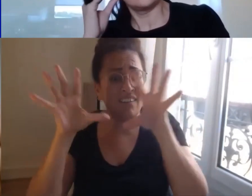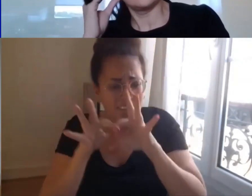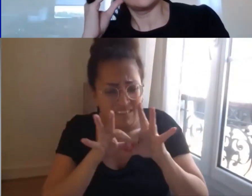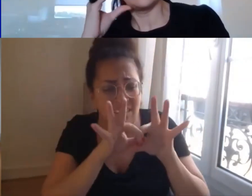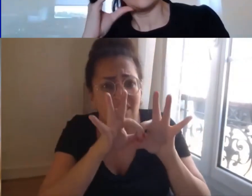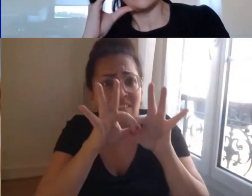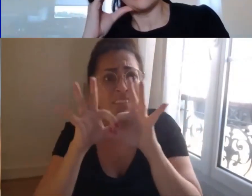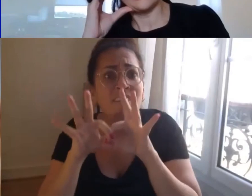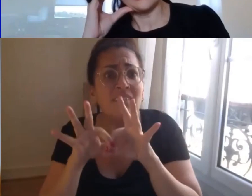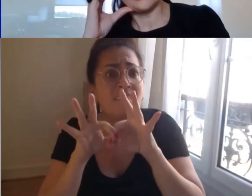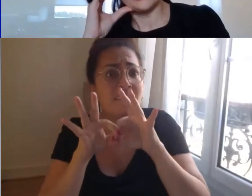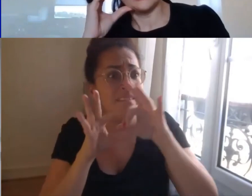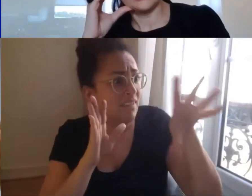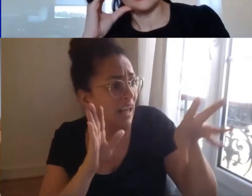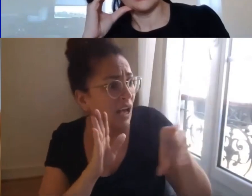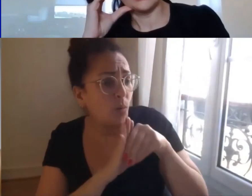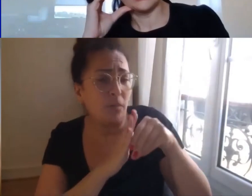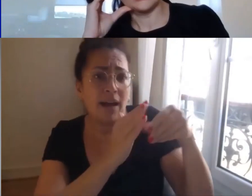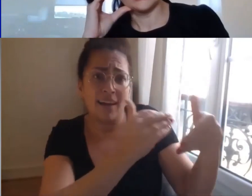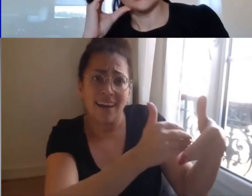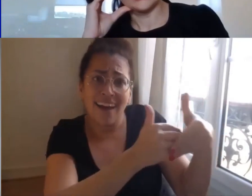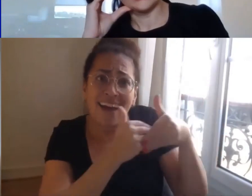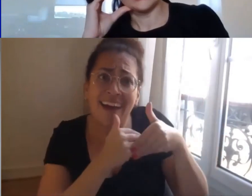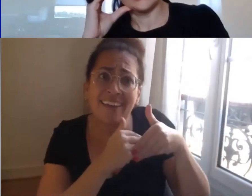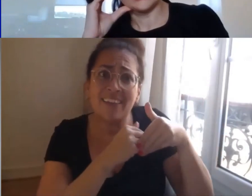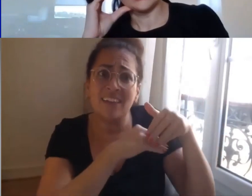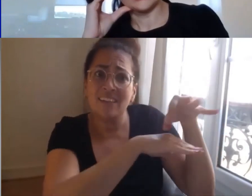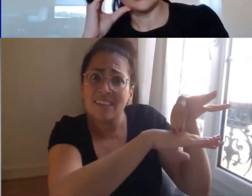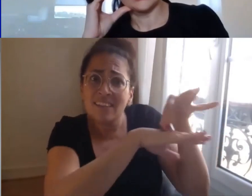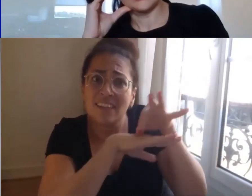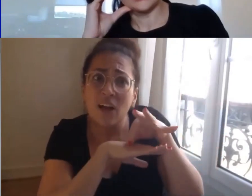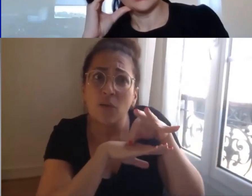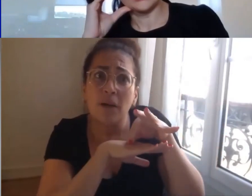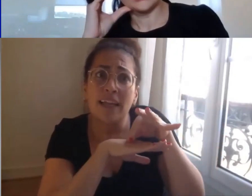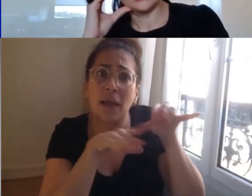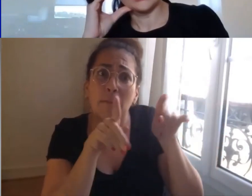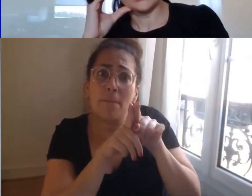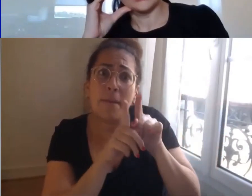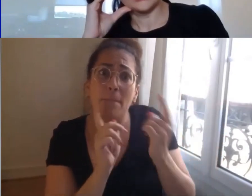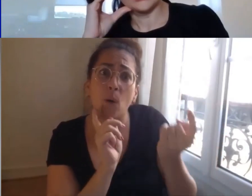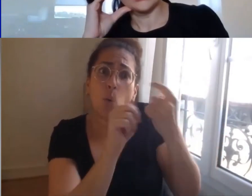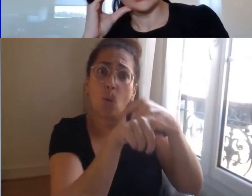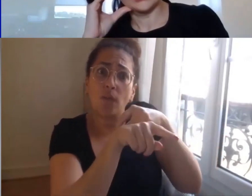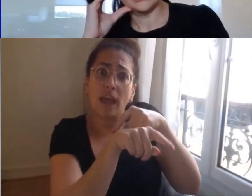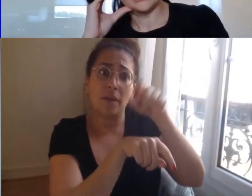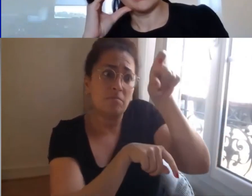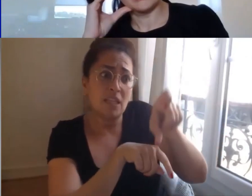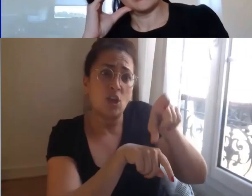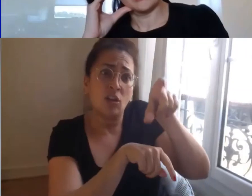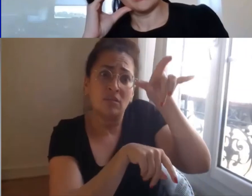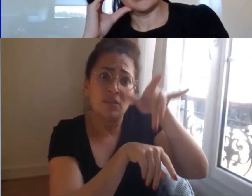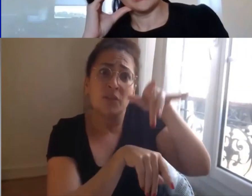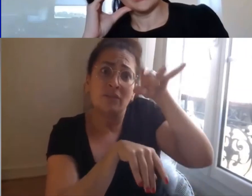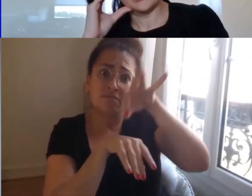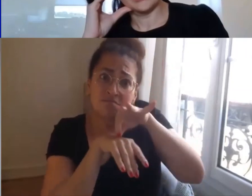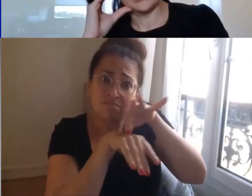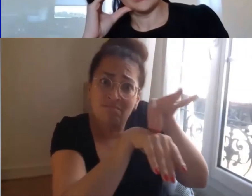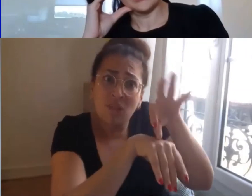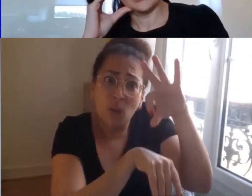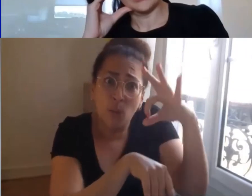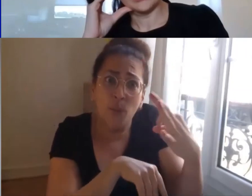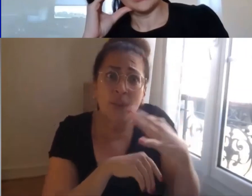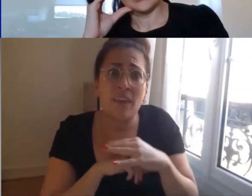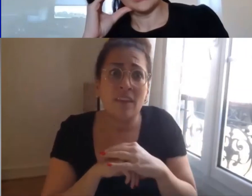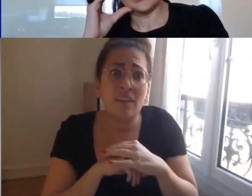de l'accompagnement c'est le bon terme de l'accompagnement des personnes fragiles et en particulier l'accompagnement des